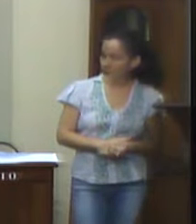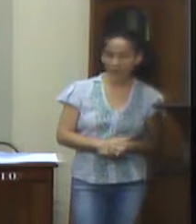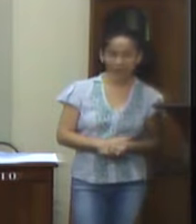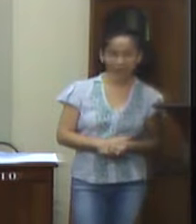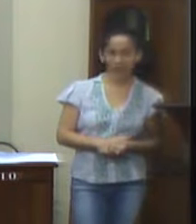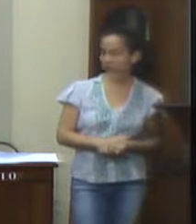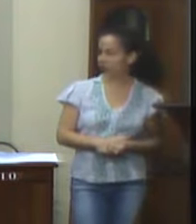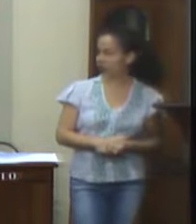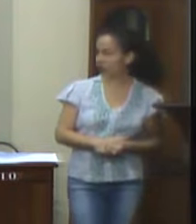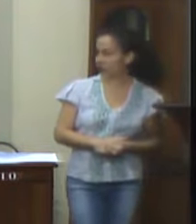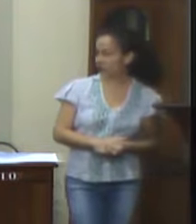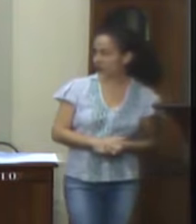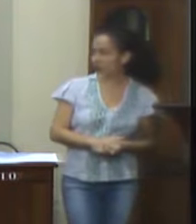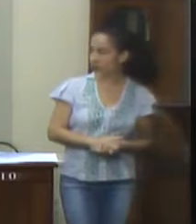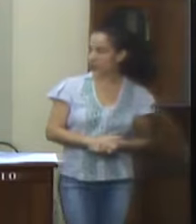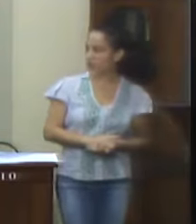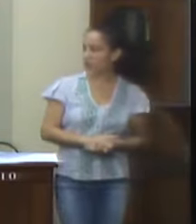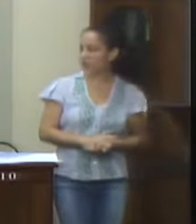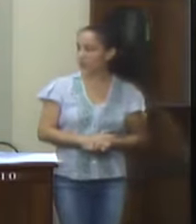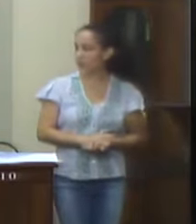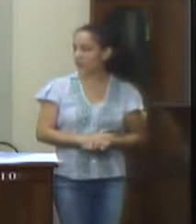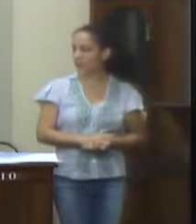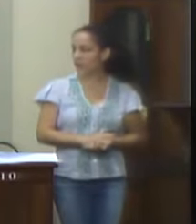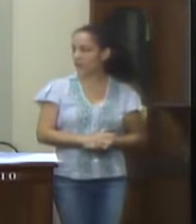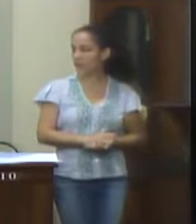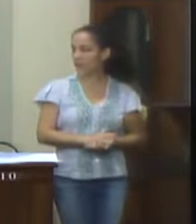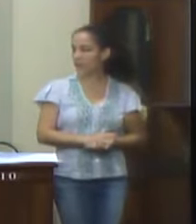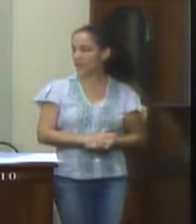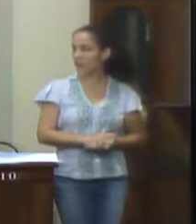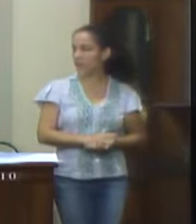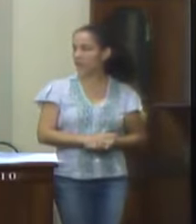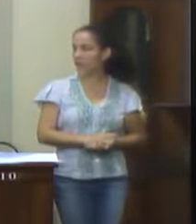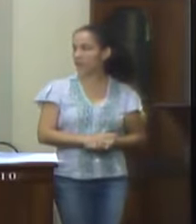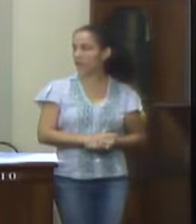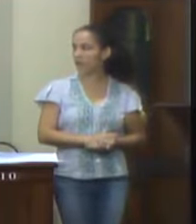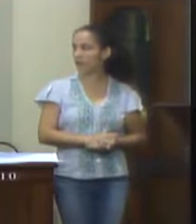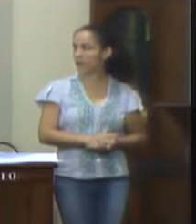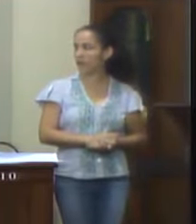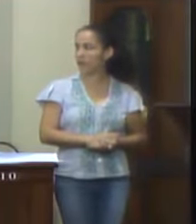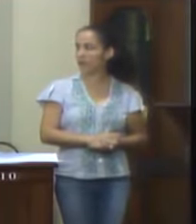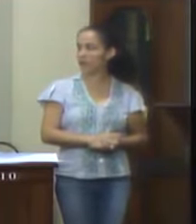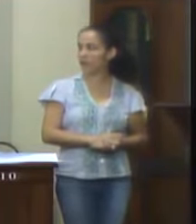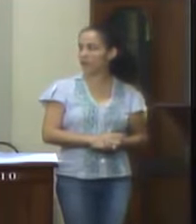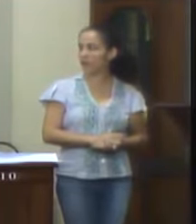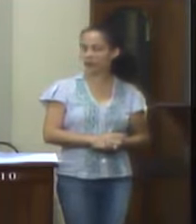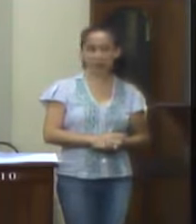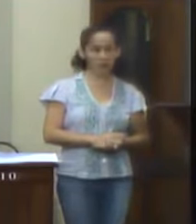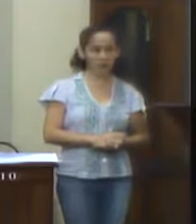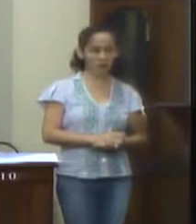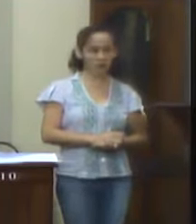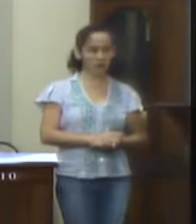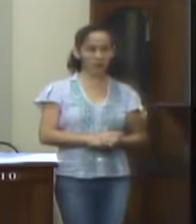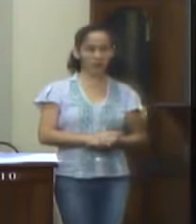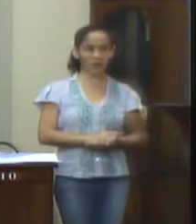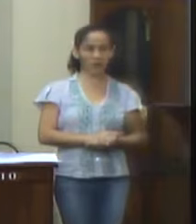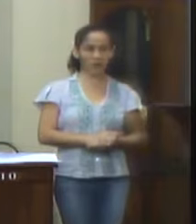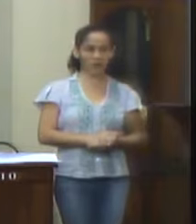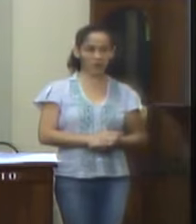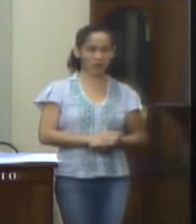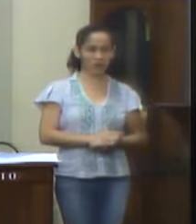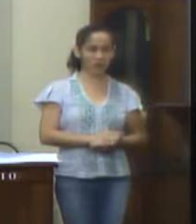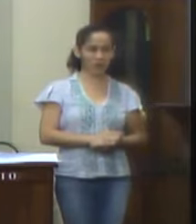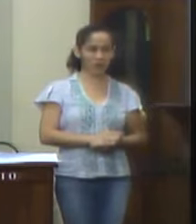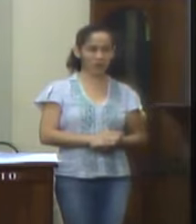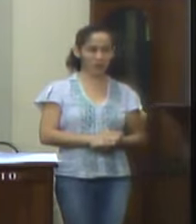Ela vai ler todas as emendas e depois a gente pontua emenda 1, emenda 2, estamos votando emenda 1, estamos votando emenda 2, estamos votando emenda